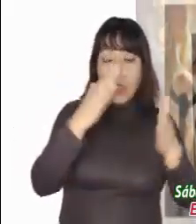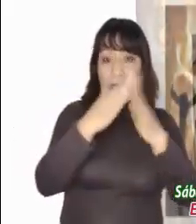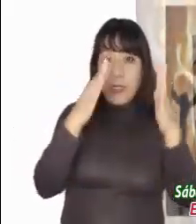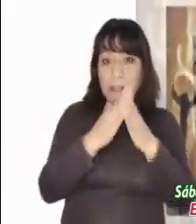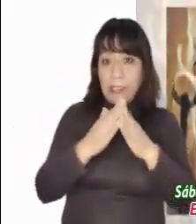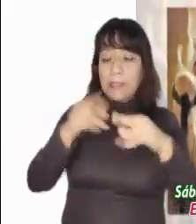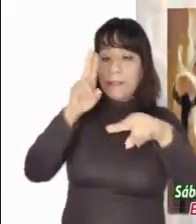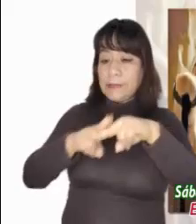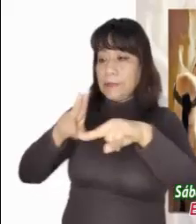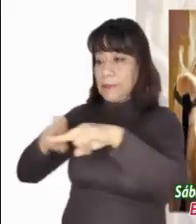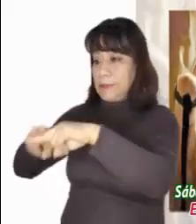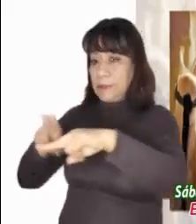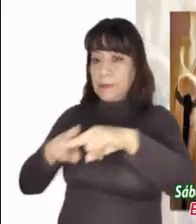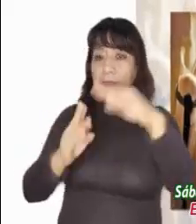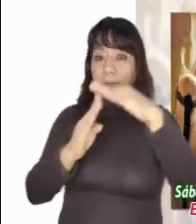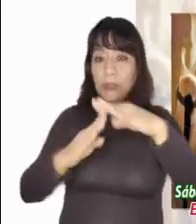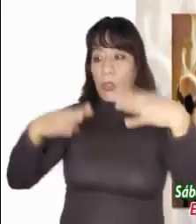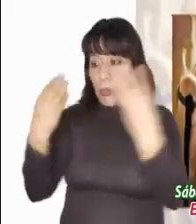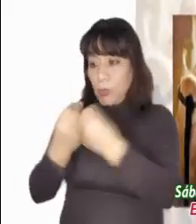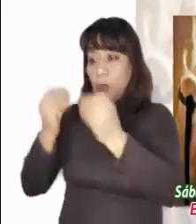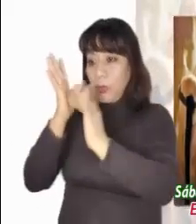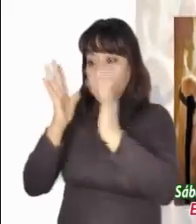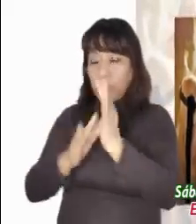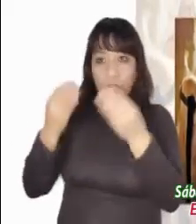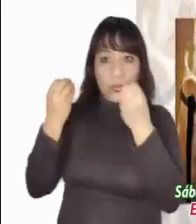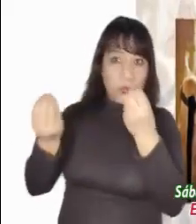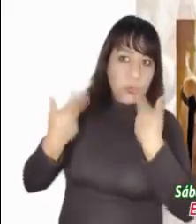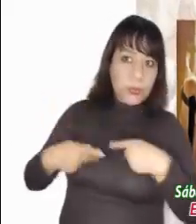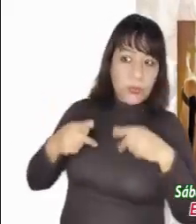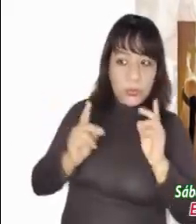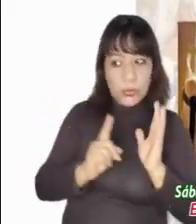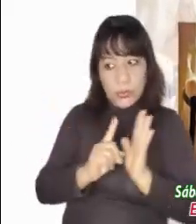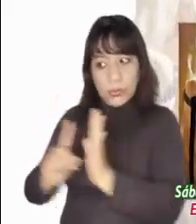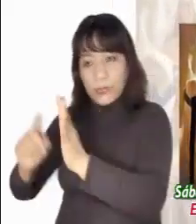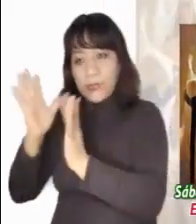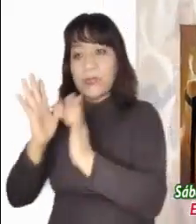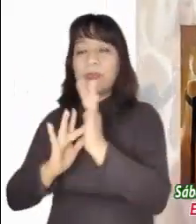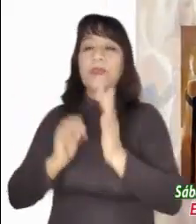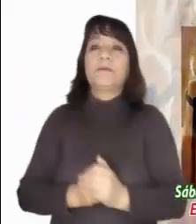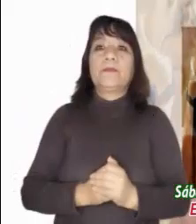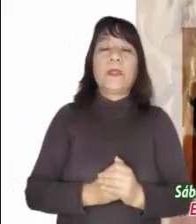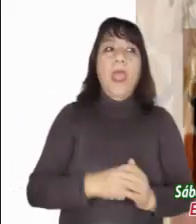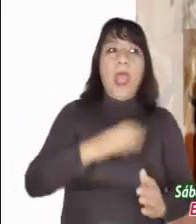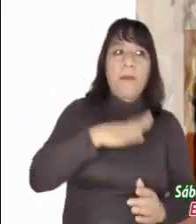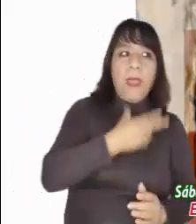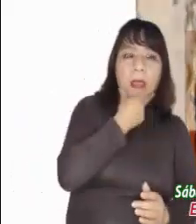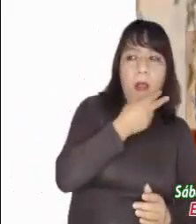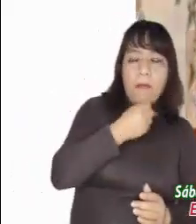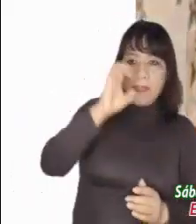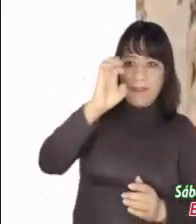porque eran muchos los que lo seguían. Entonces, unos escribas de la secta de los fariseos,